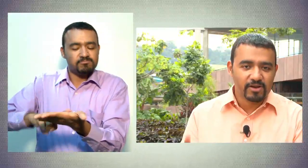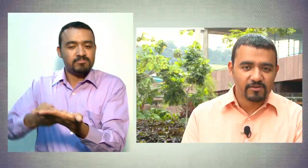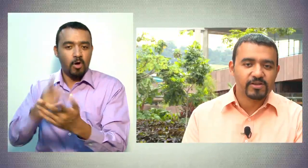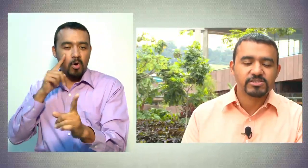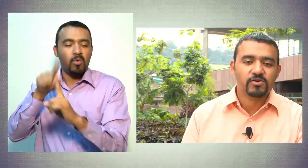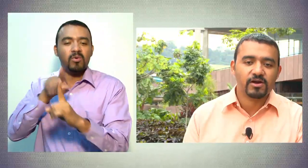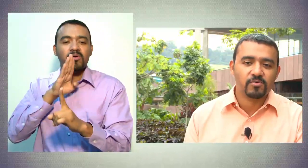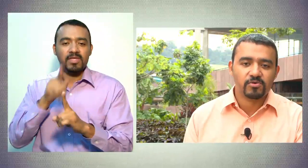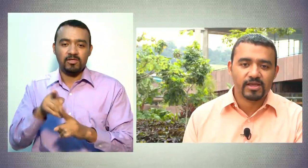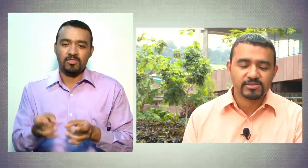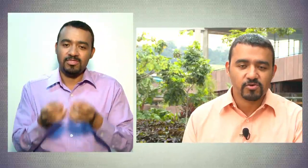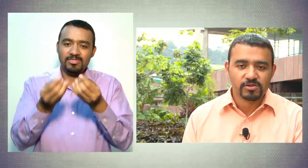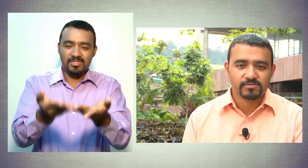beneficio de la comunidad sorda.